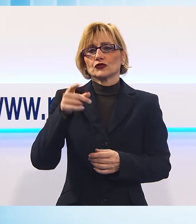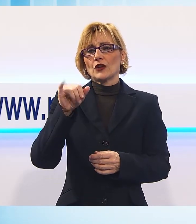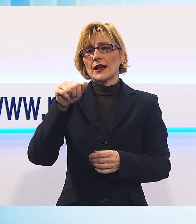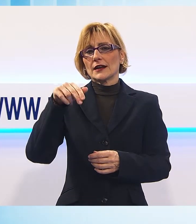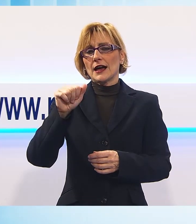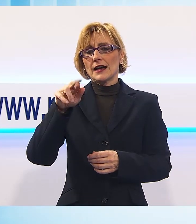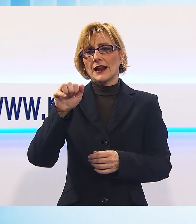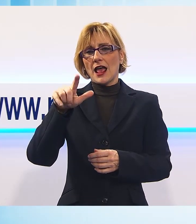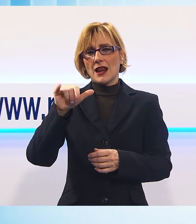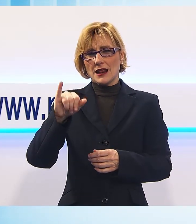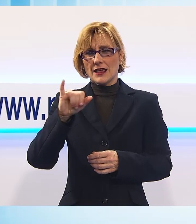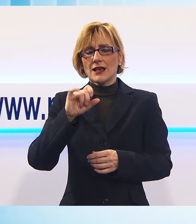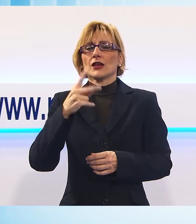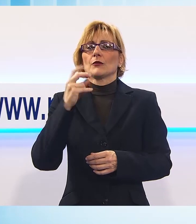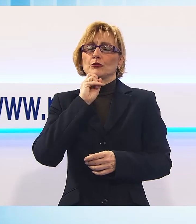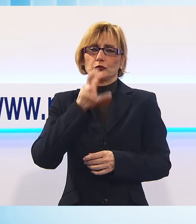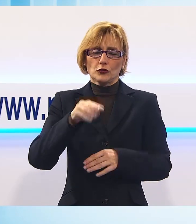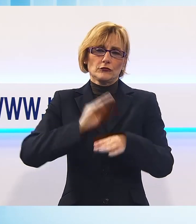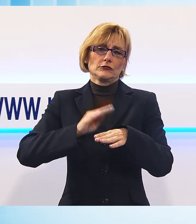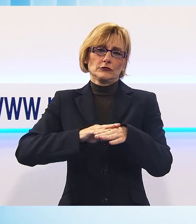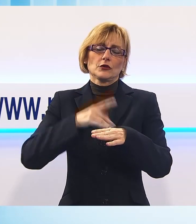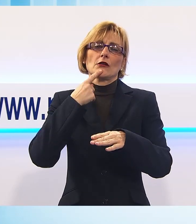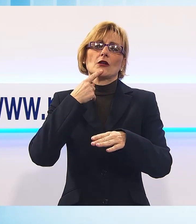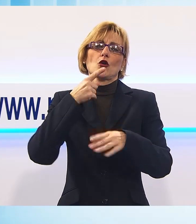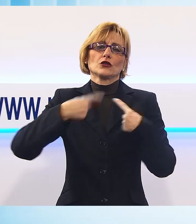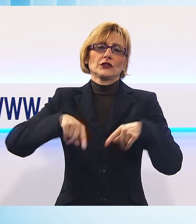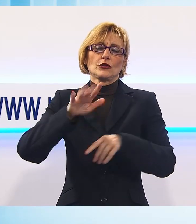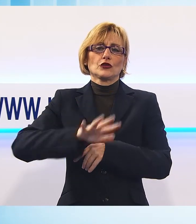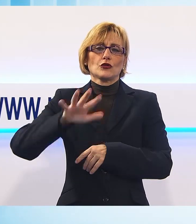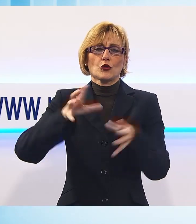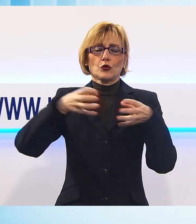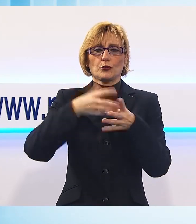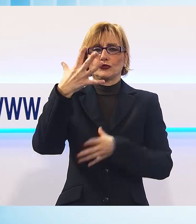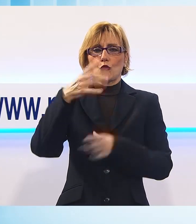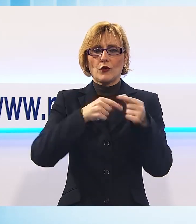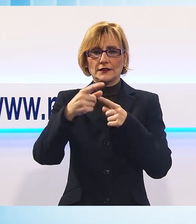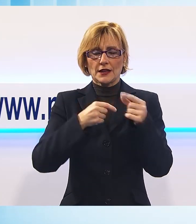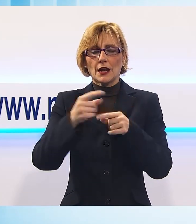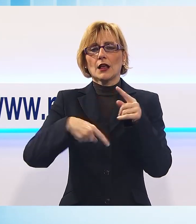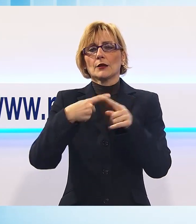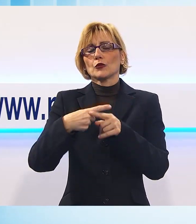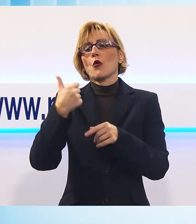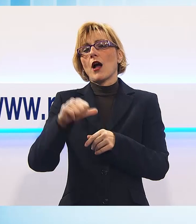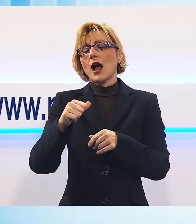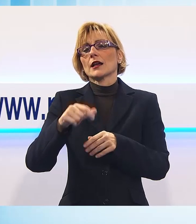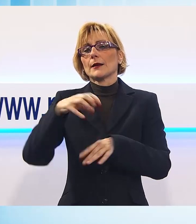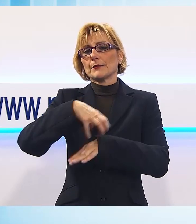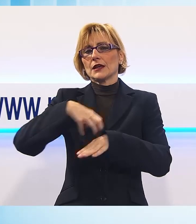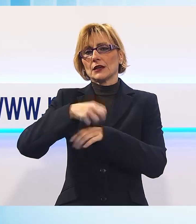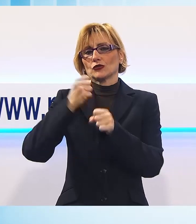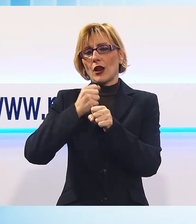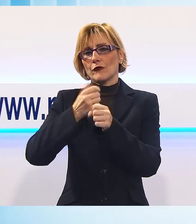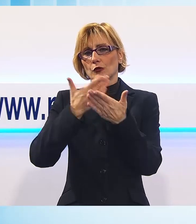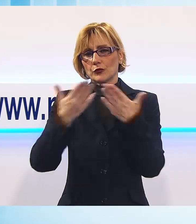'incontro saranno un'interrogazione in consiglio regionale del gruppo del Movimento 5 Stelle oltre al coinvolgimento del ministro dei lavori